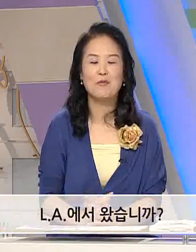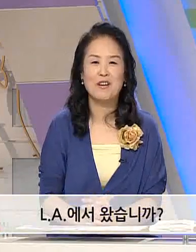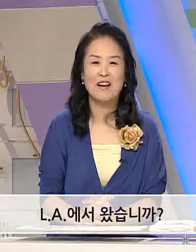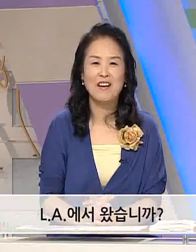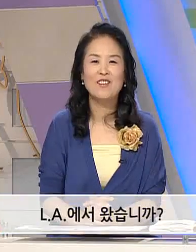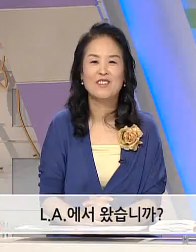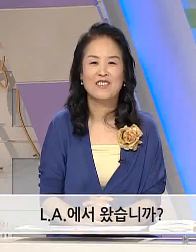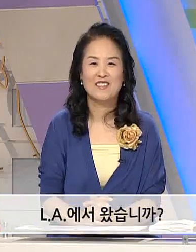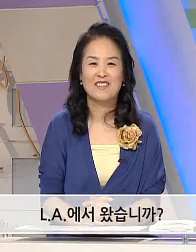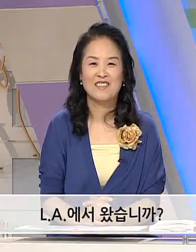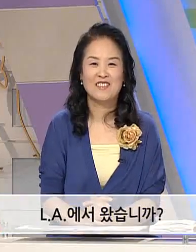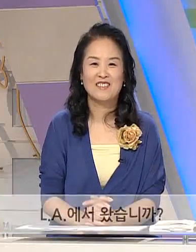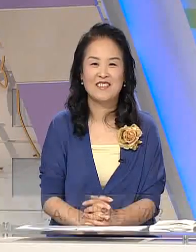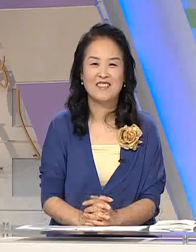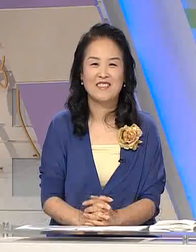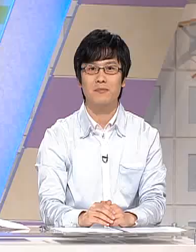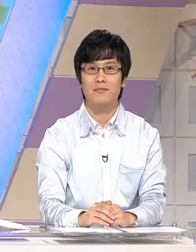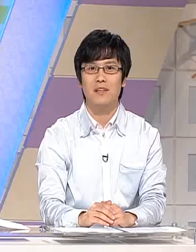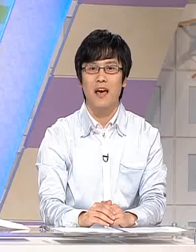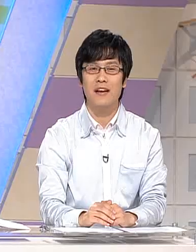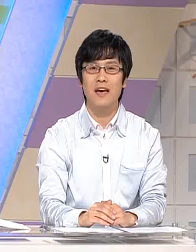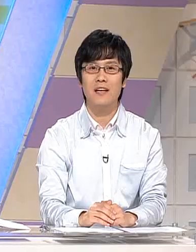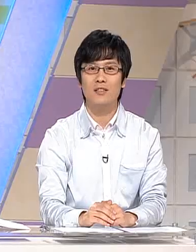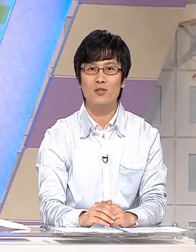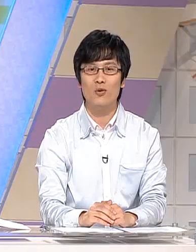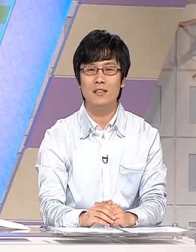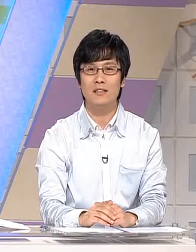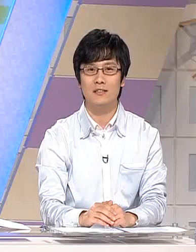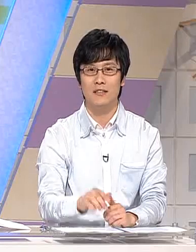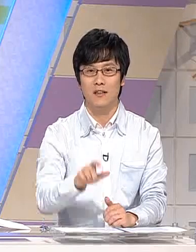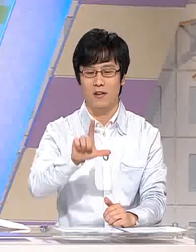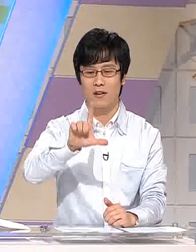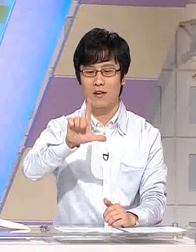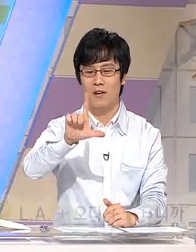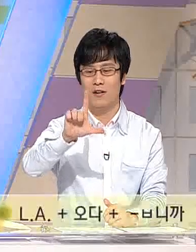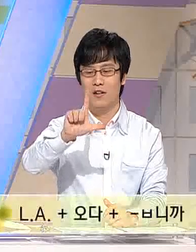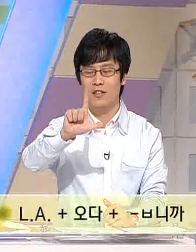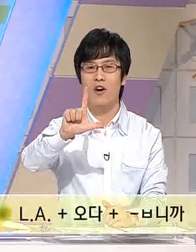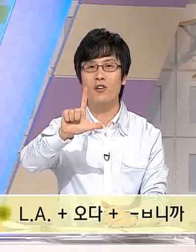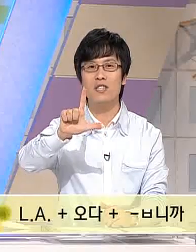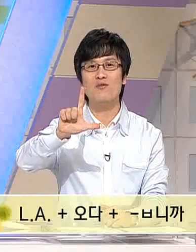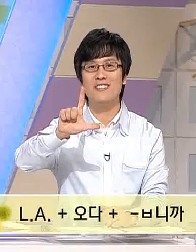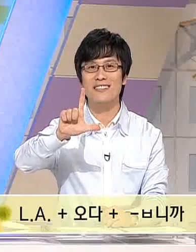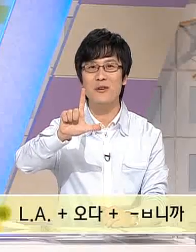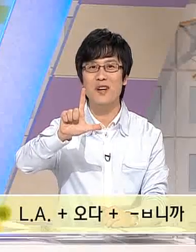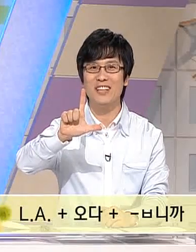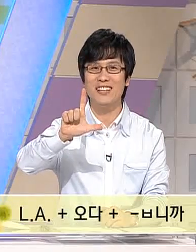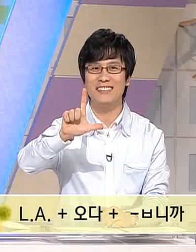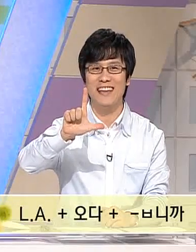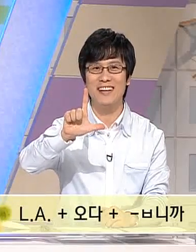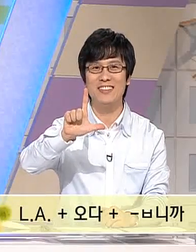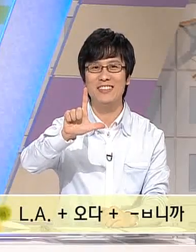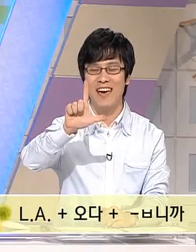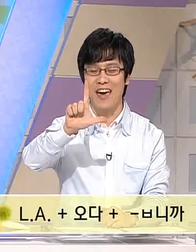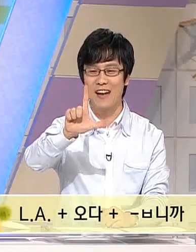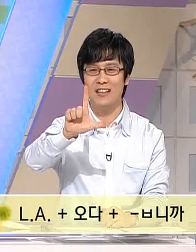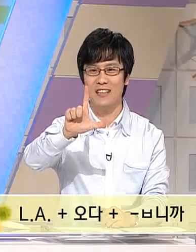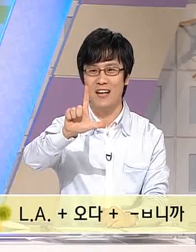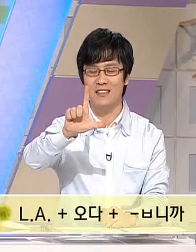배워볼까요? 네 LA라는 수화는 영어 지문자를 사용하게 되는데요. L이라는